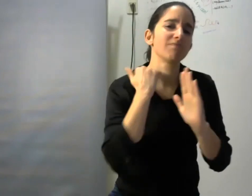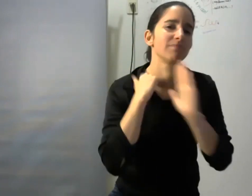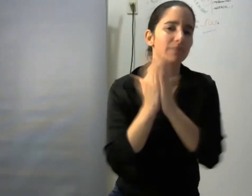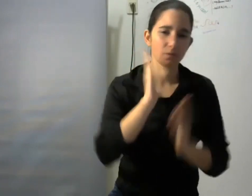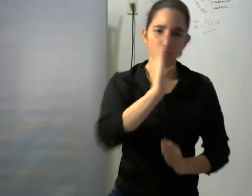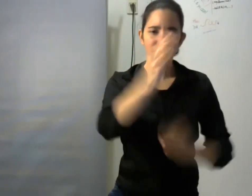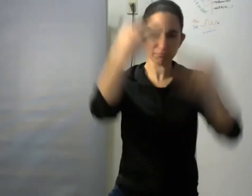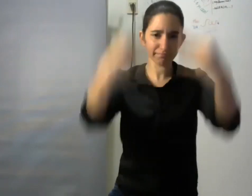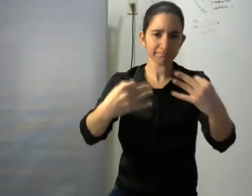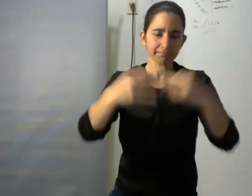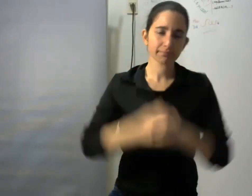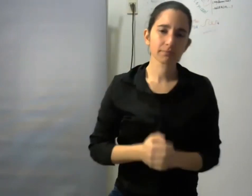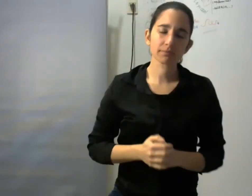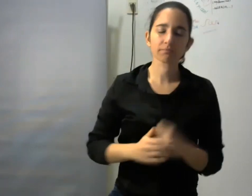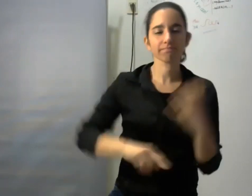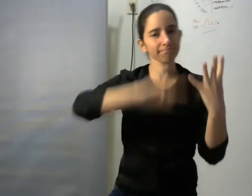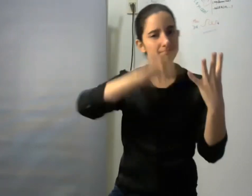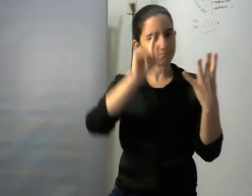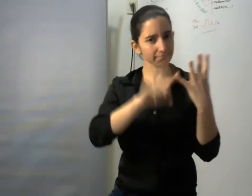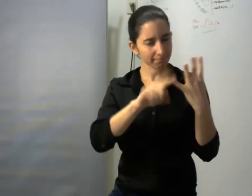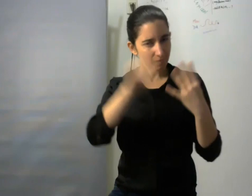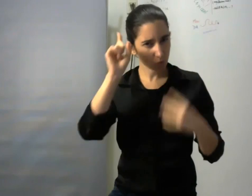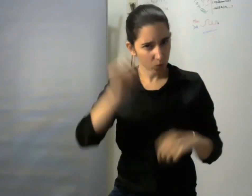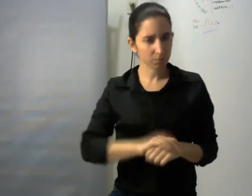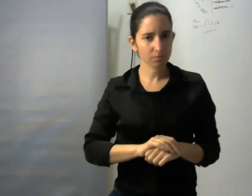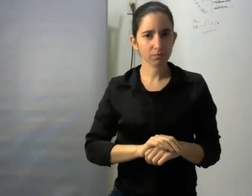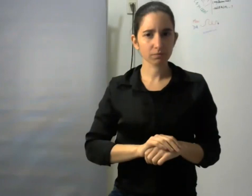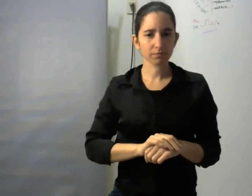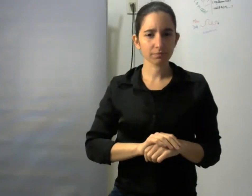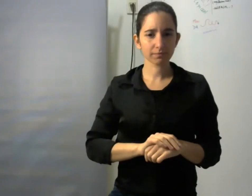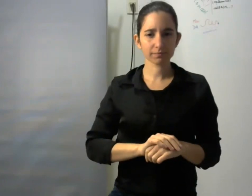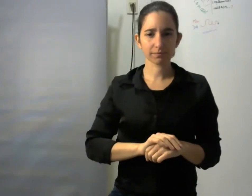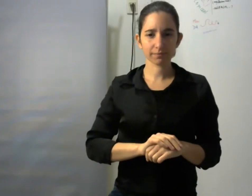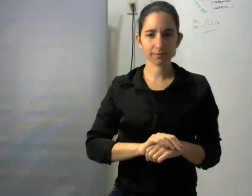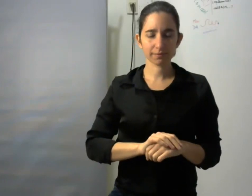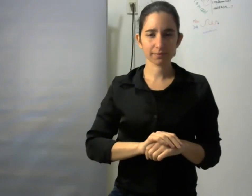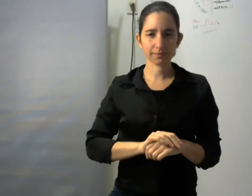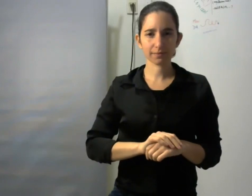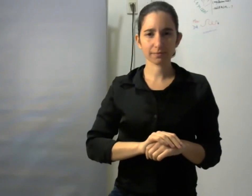después el otro aspecto muy interesante para mí es la la